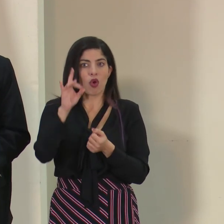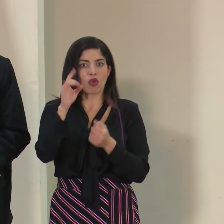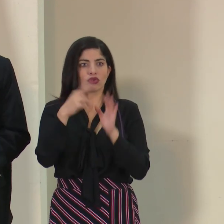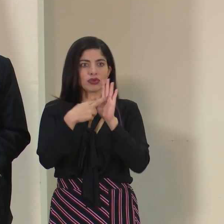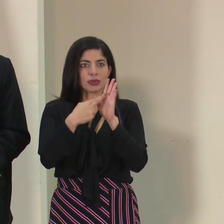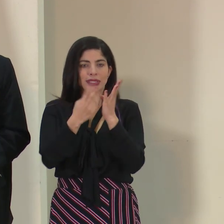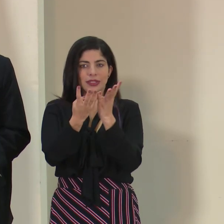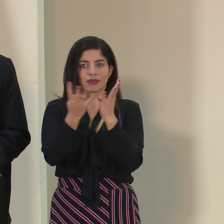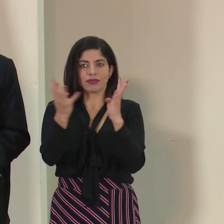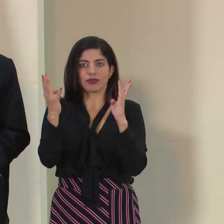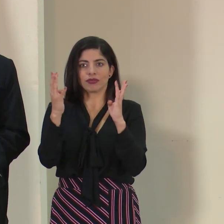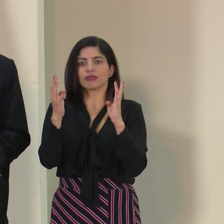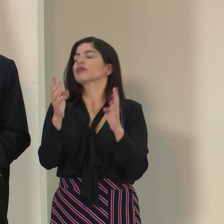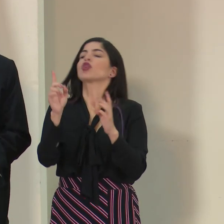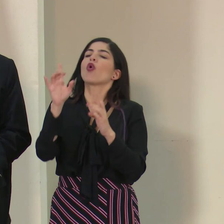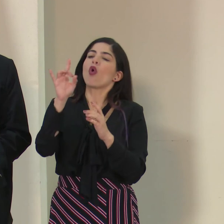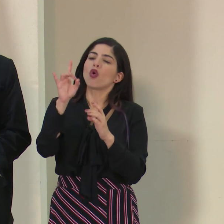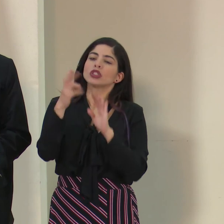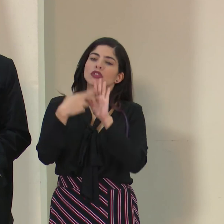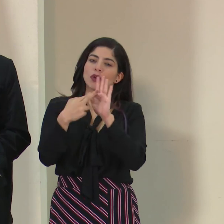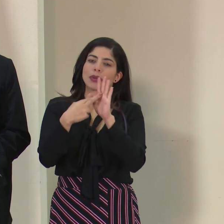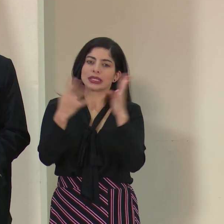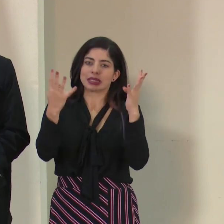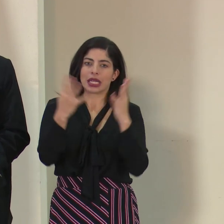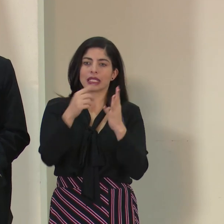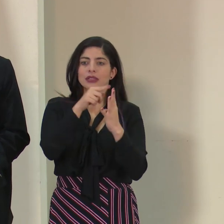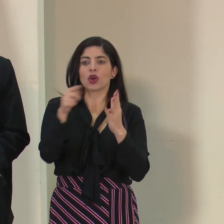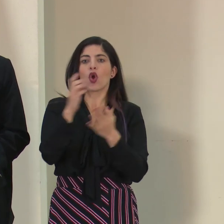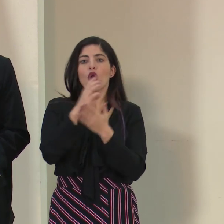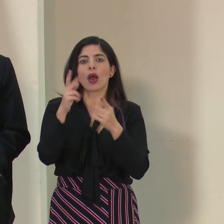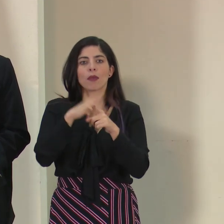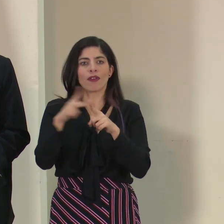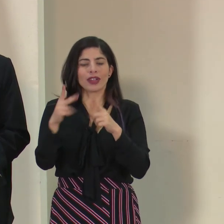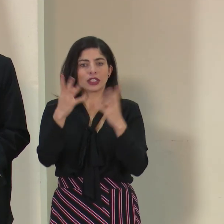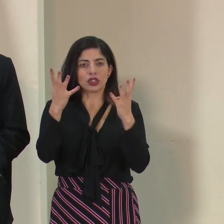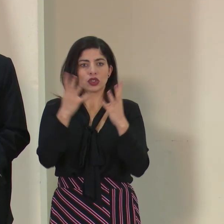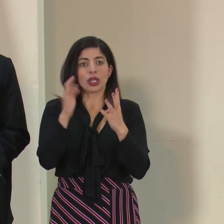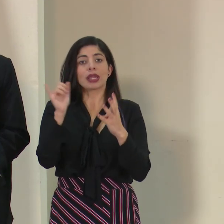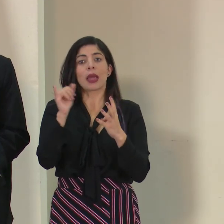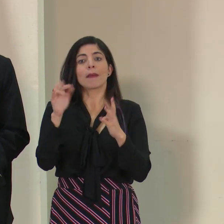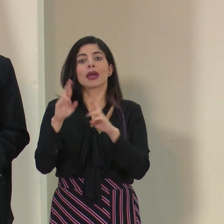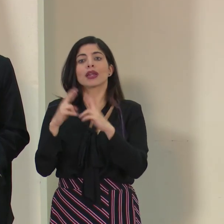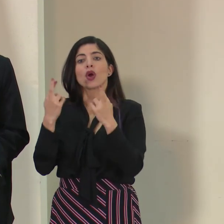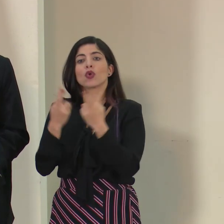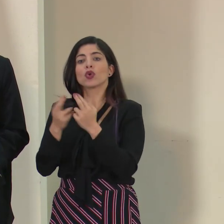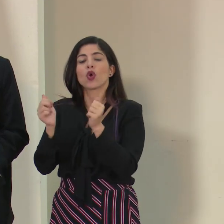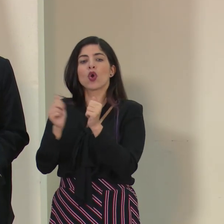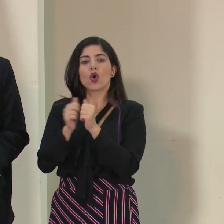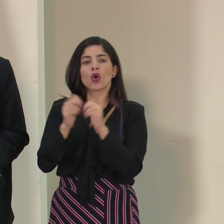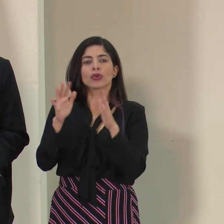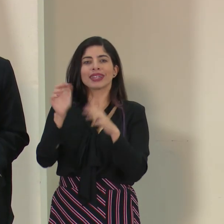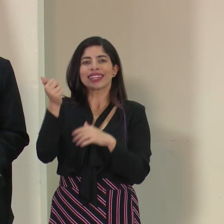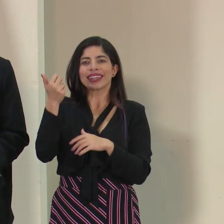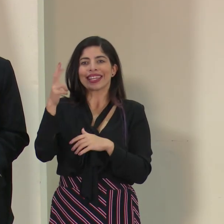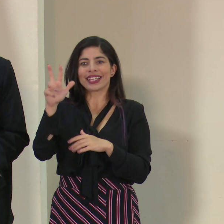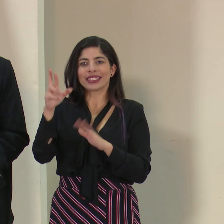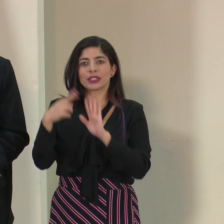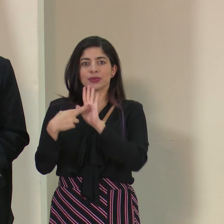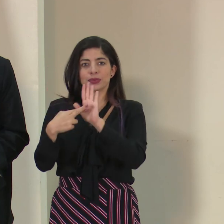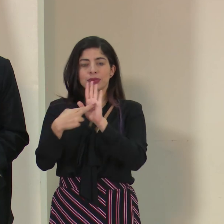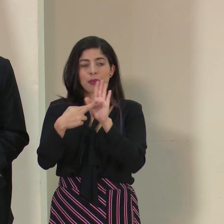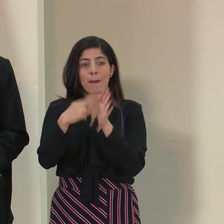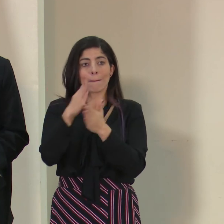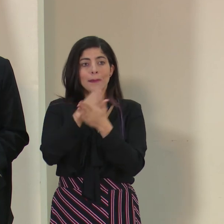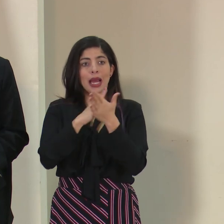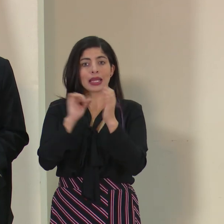representantes de los diferentes… bueno, llegaron ocho representantes de colegios profesionales. También tuvimos una reunión con cerca de 13 representantes del